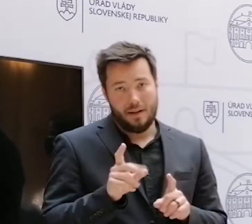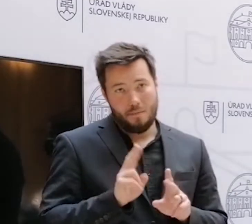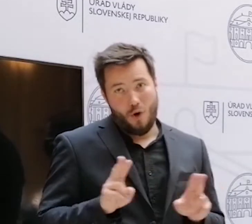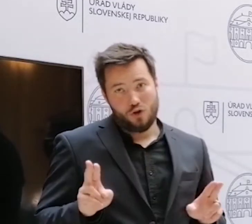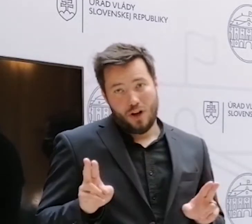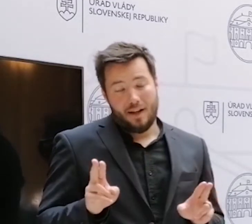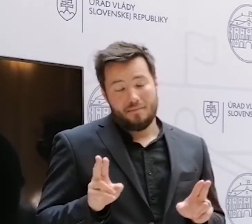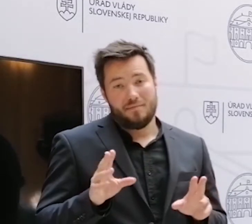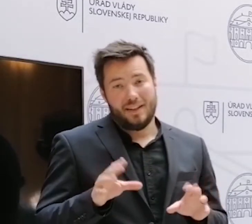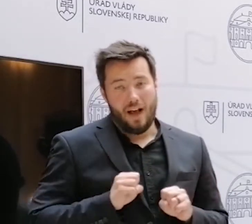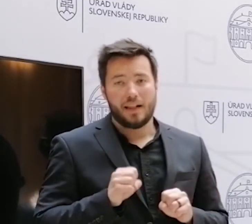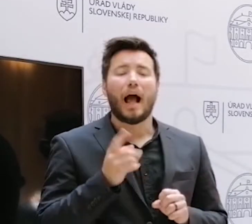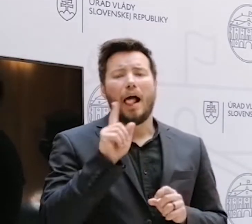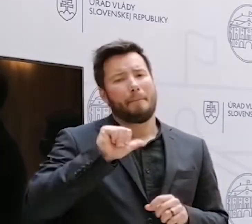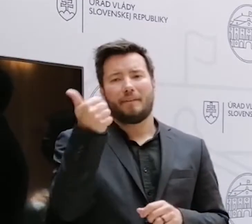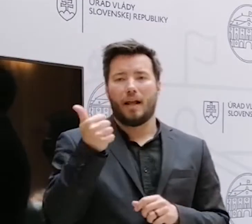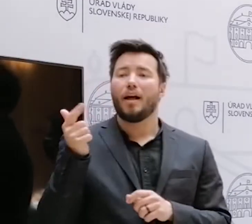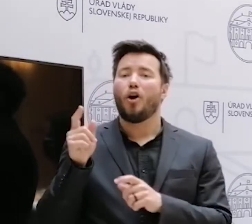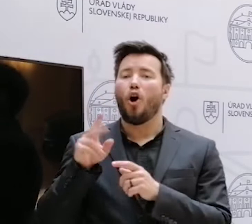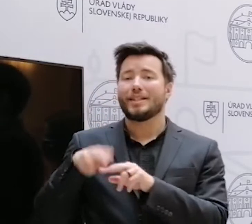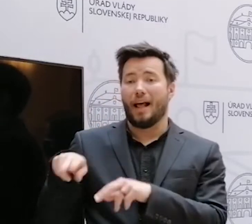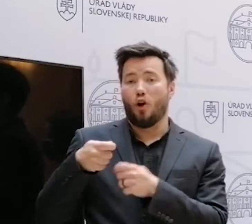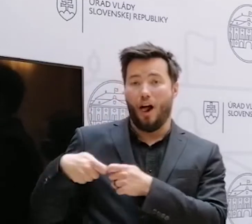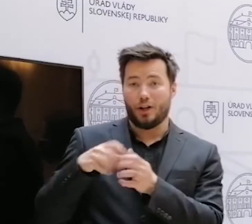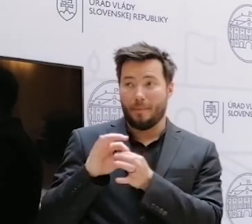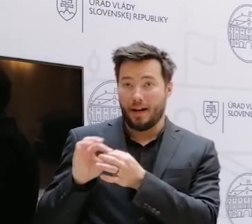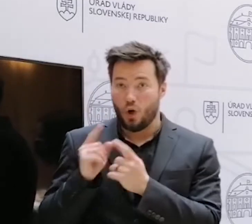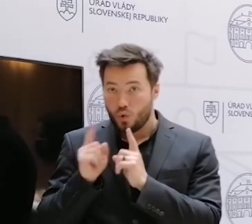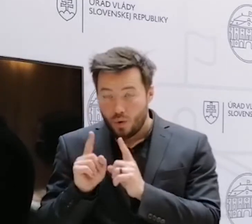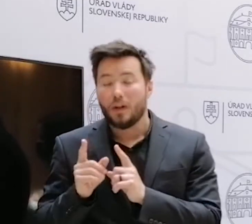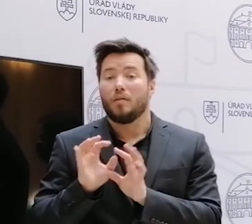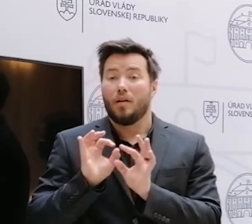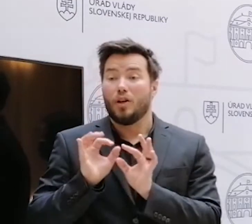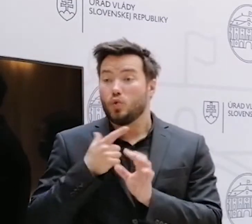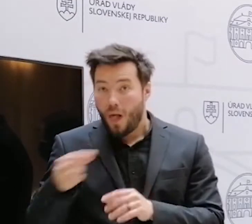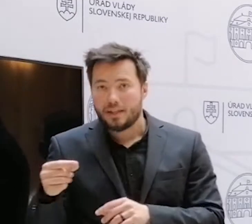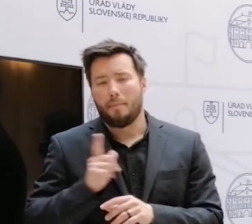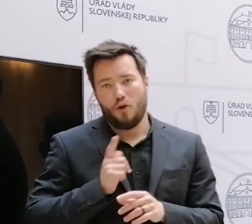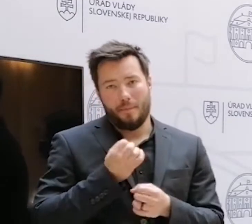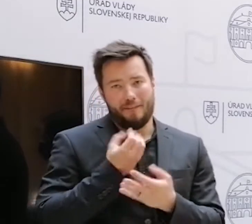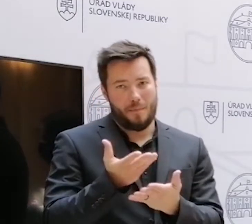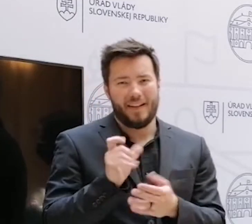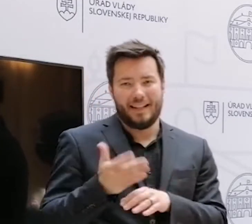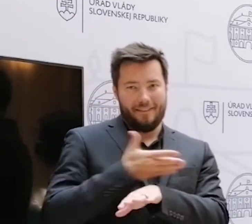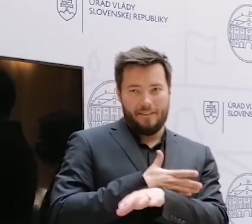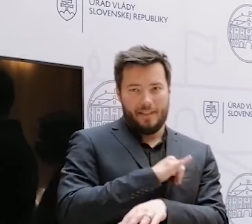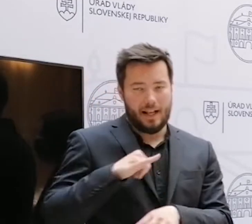istotu, že je na tom dohoda s ostatnými koaličnými partnermi naprieč, tak nebudem o informovať. Ale v zásade